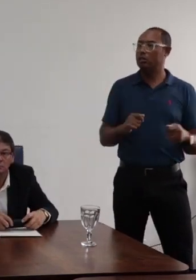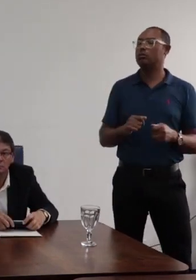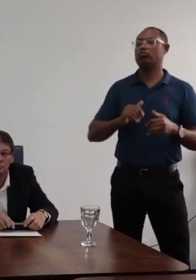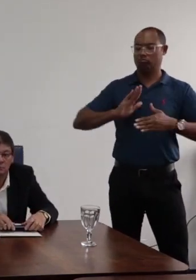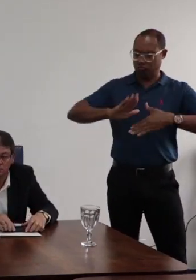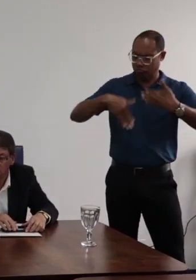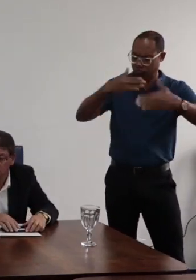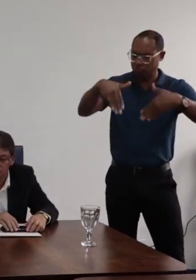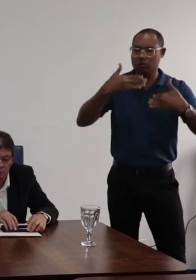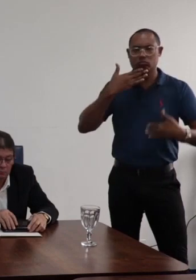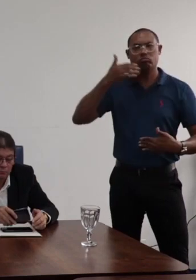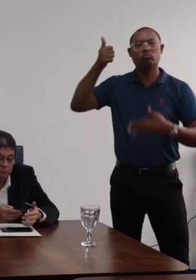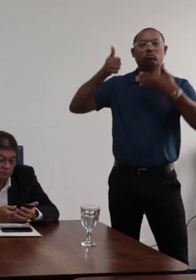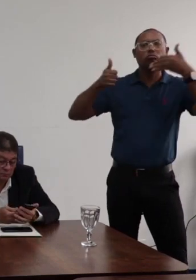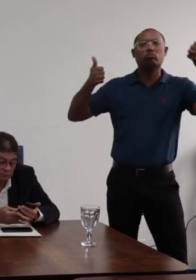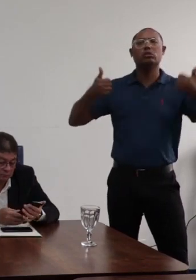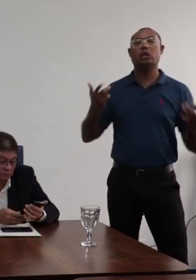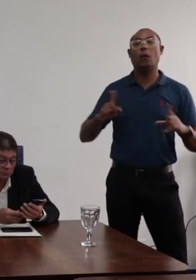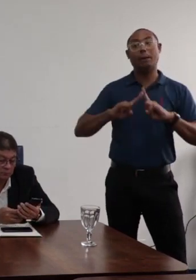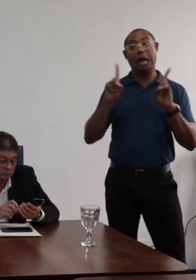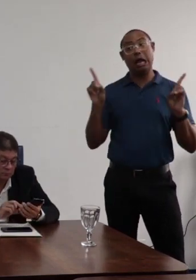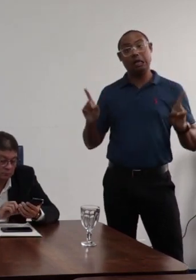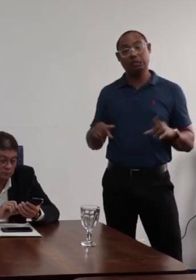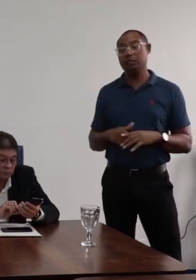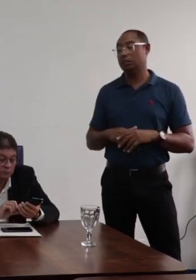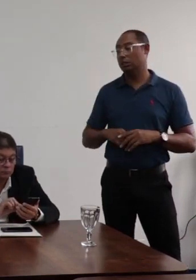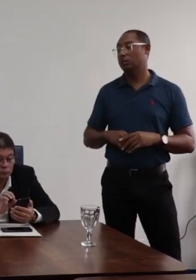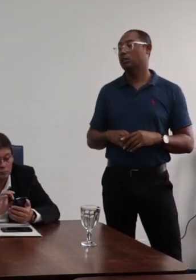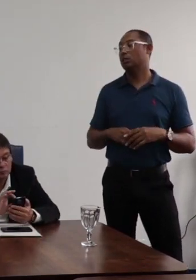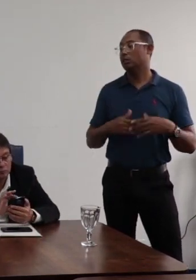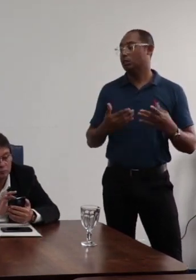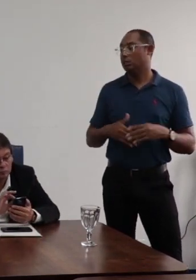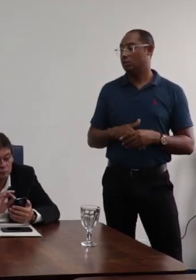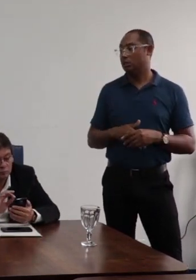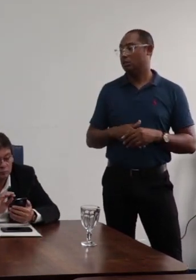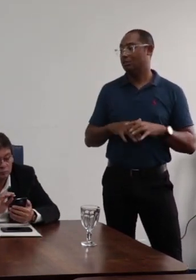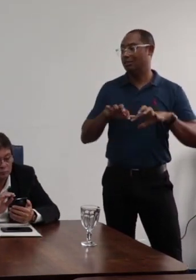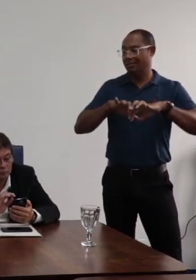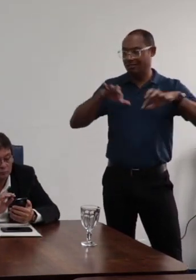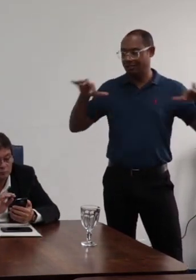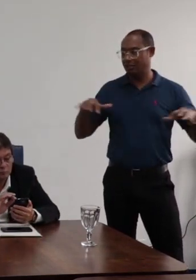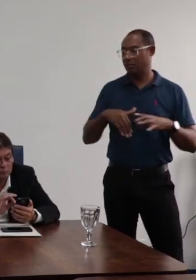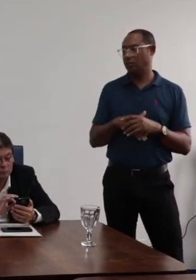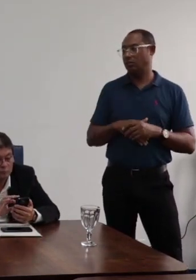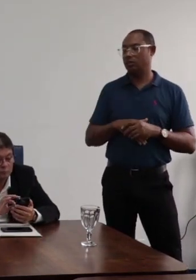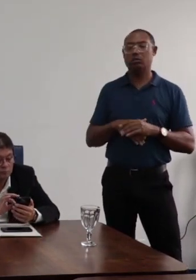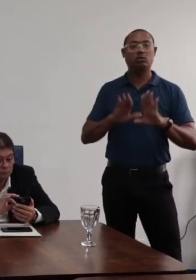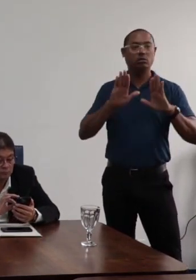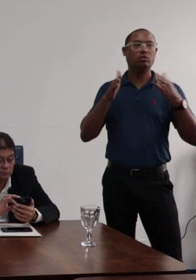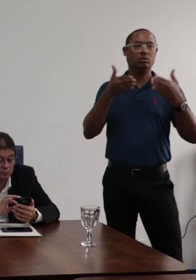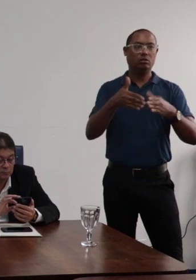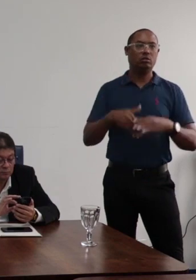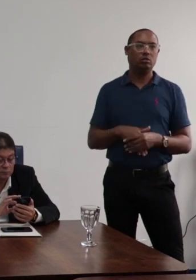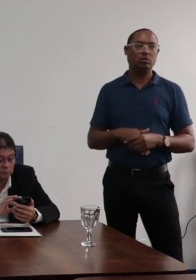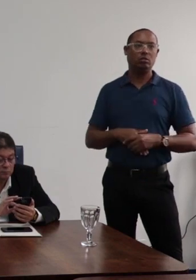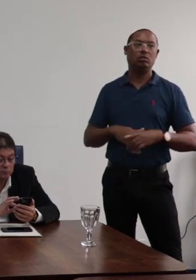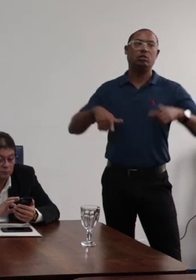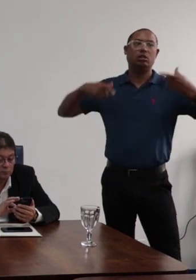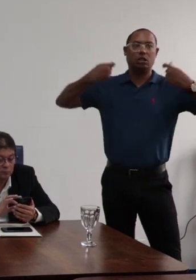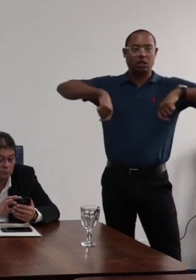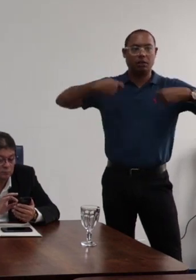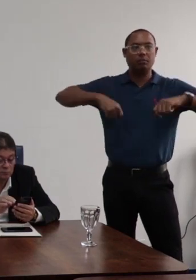aperfeiçoar esses instrumentos normativos, mas isso está deslocado no ponto específico que